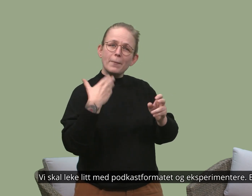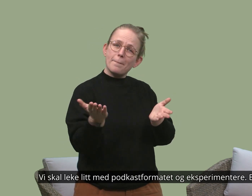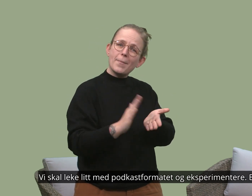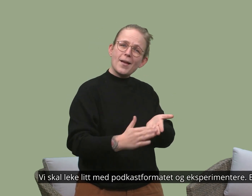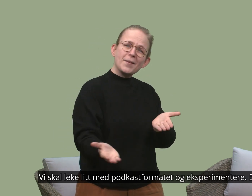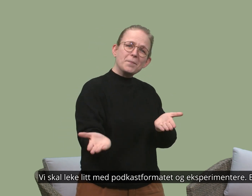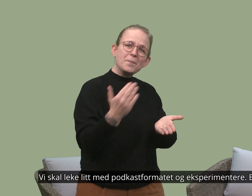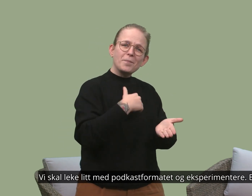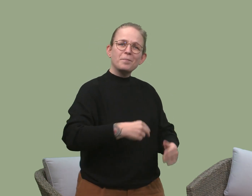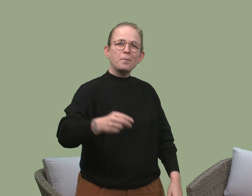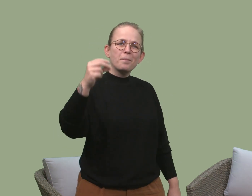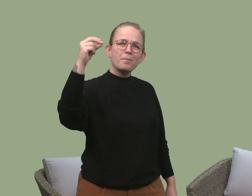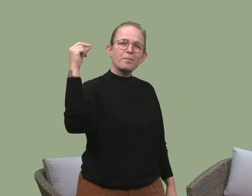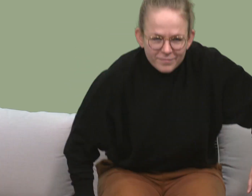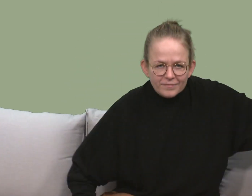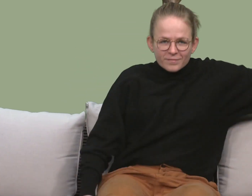podcastformatet og eksperimentere. Bli med!